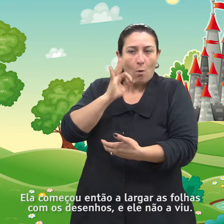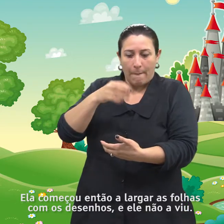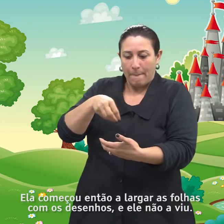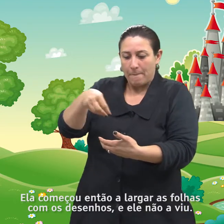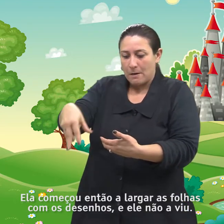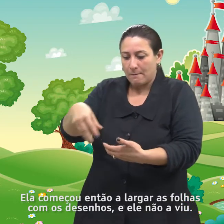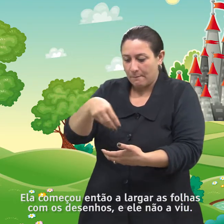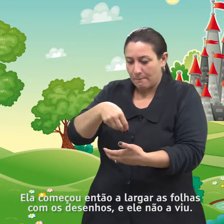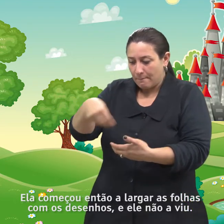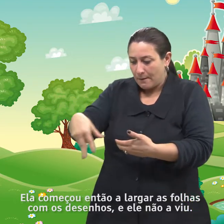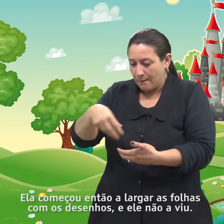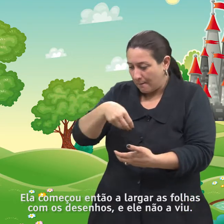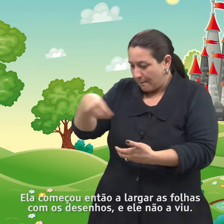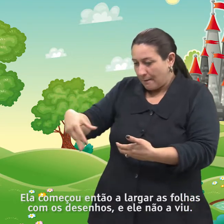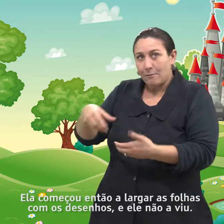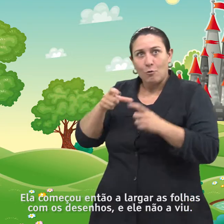Codalizia fez vários desenhos.